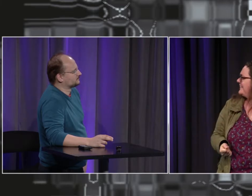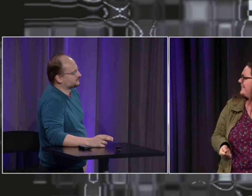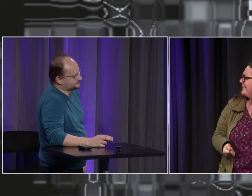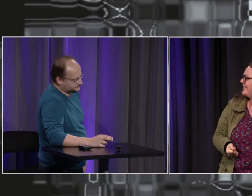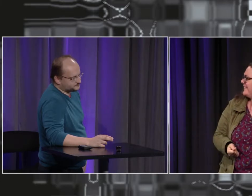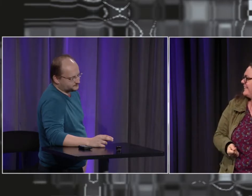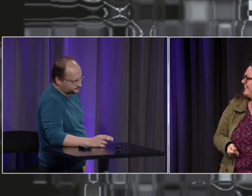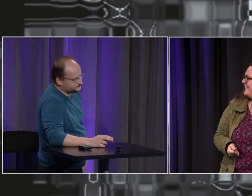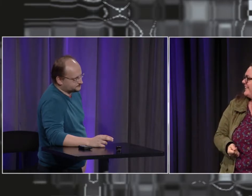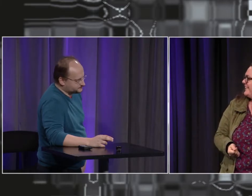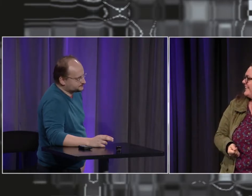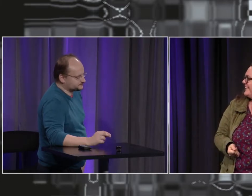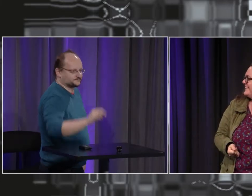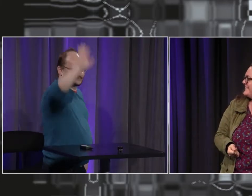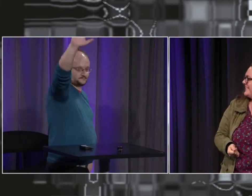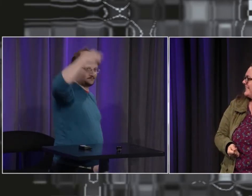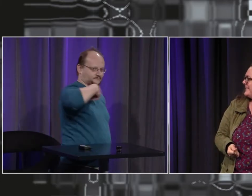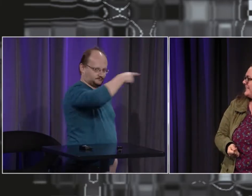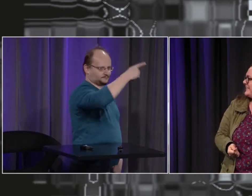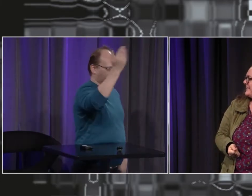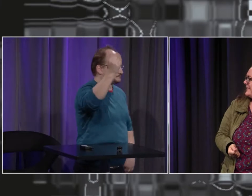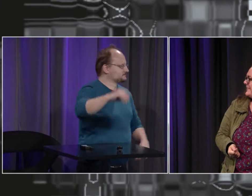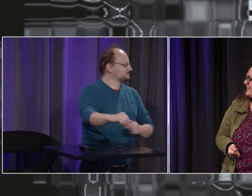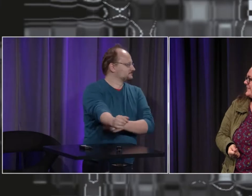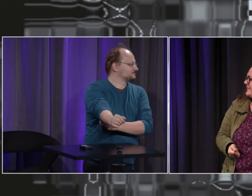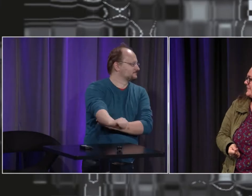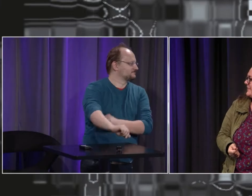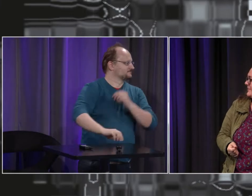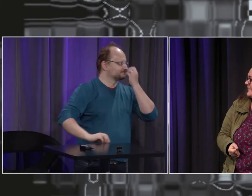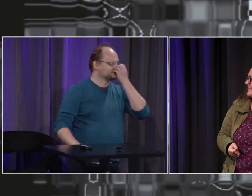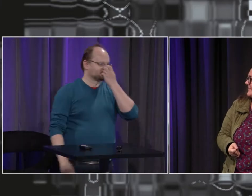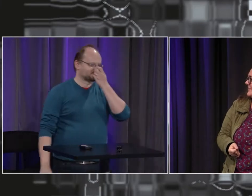alors mais alors que la langue des entendants elle j'ai l'impression qu'elle n pas changé